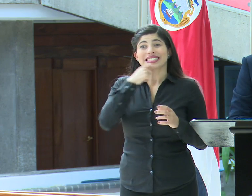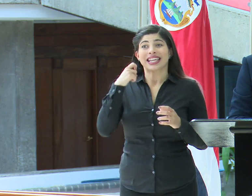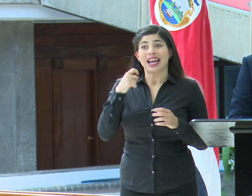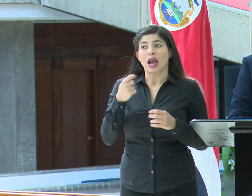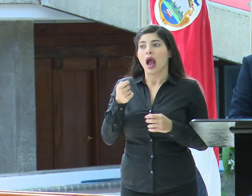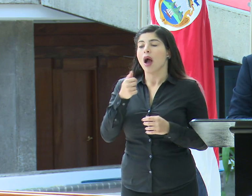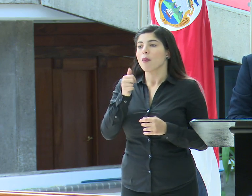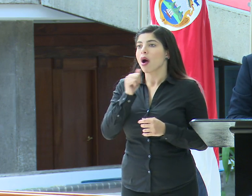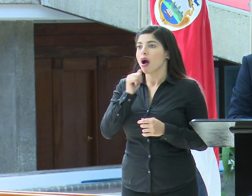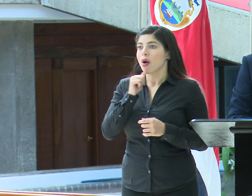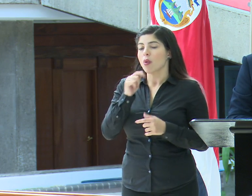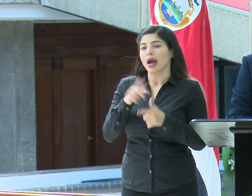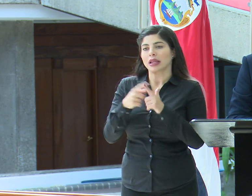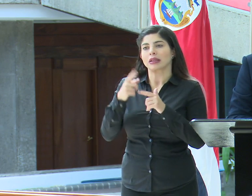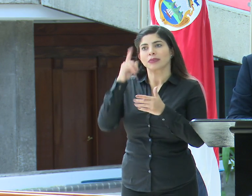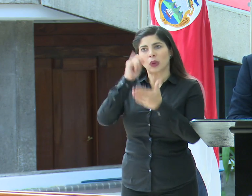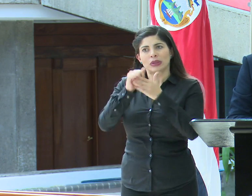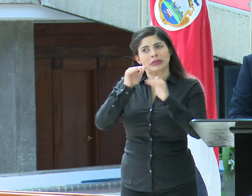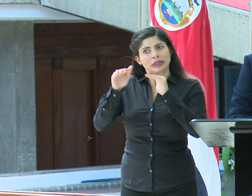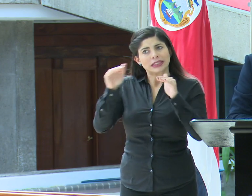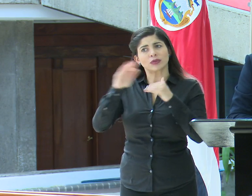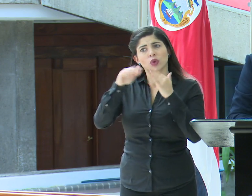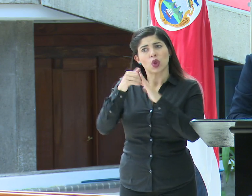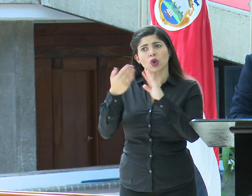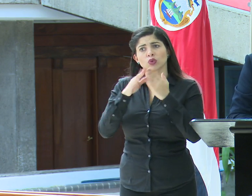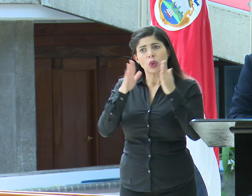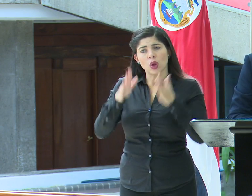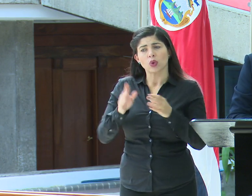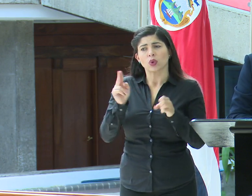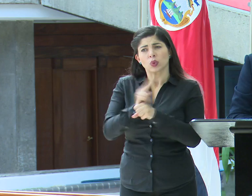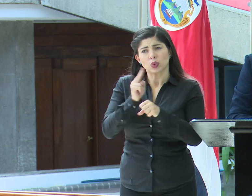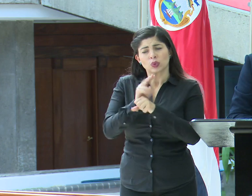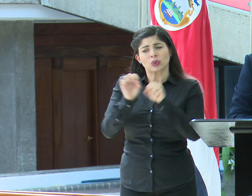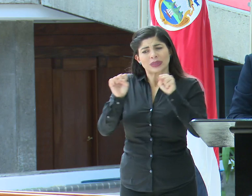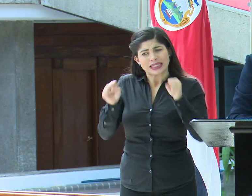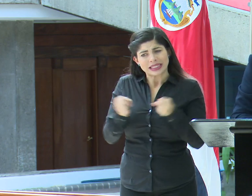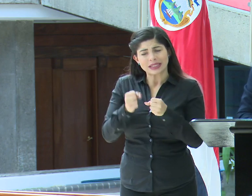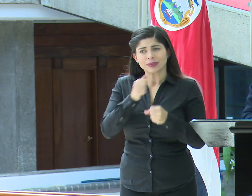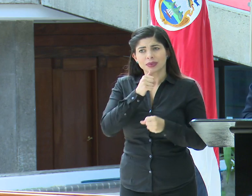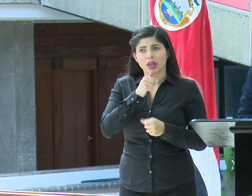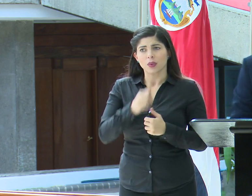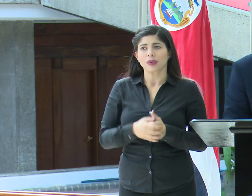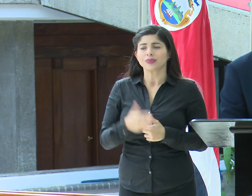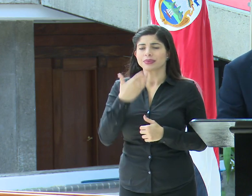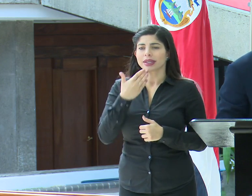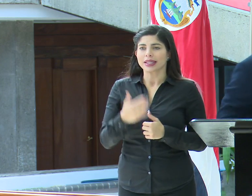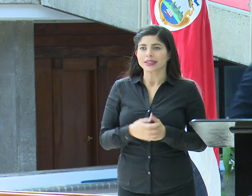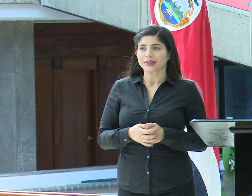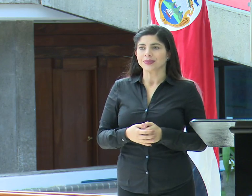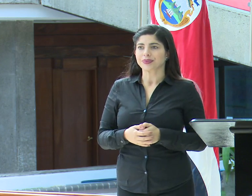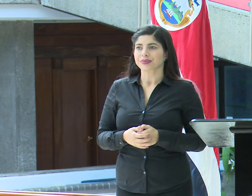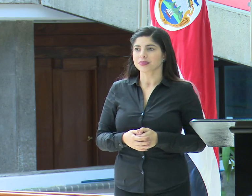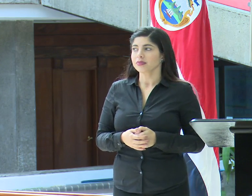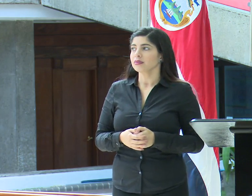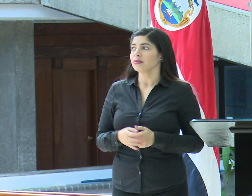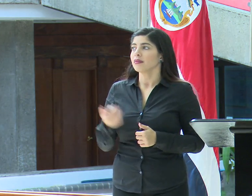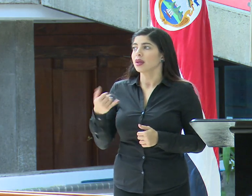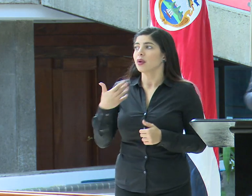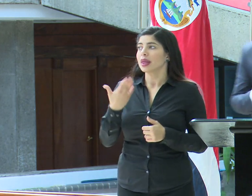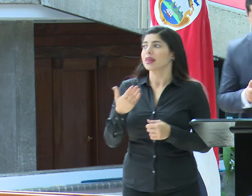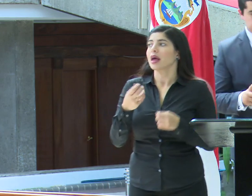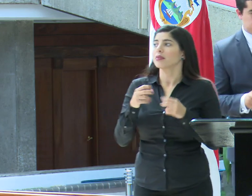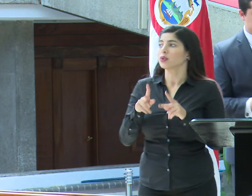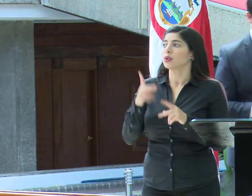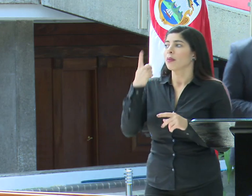pues con mayor razón el llamado a los ciudadanos para hacer un uso racional del recurso hídrico. Gracias. Voy a darle un espacio